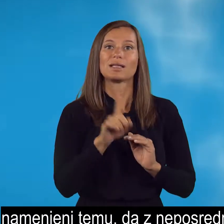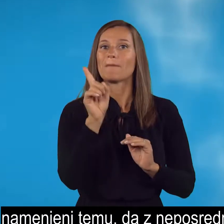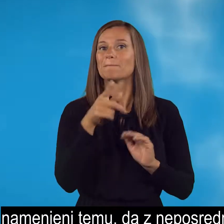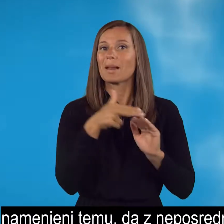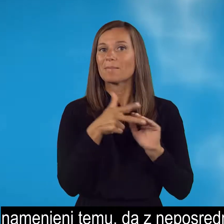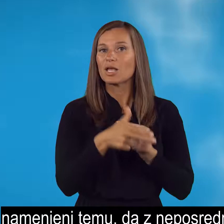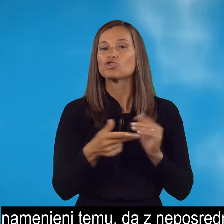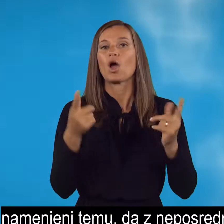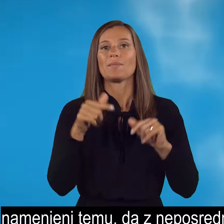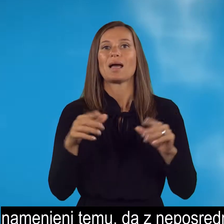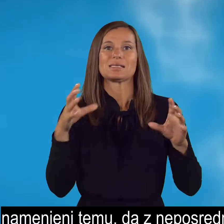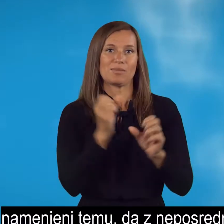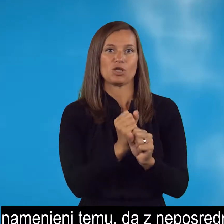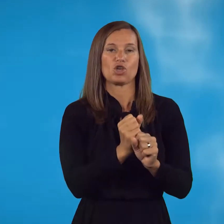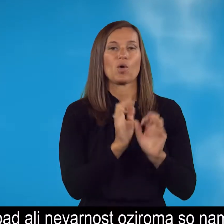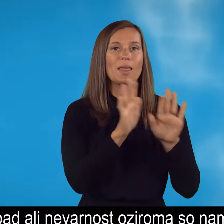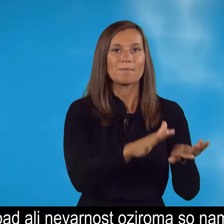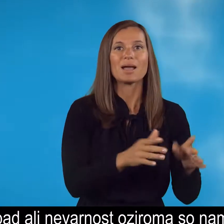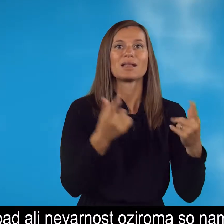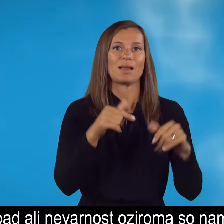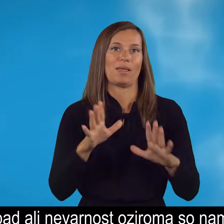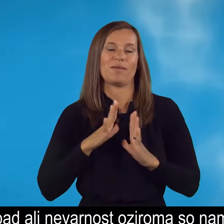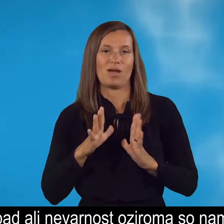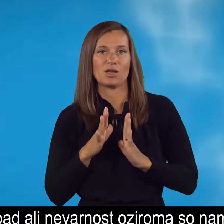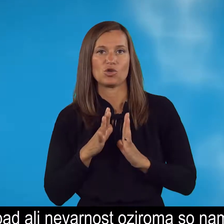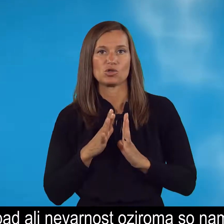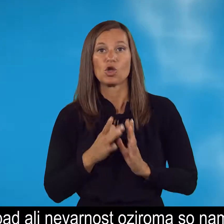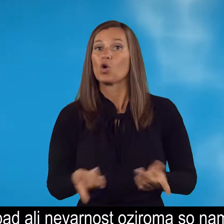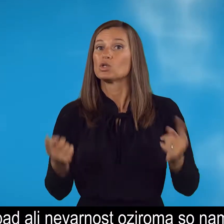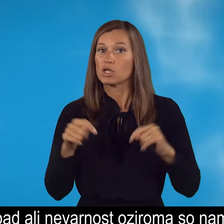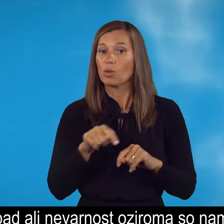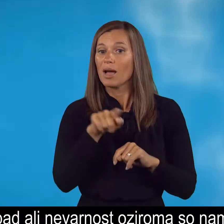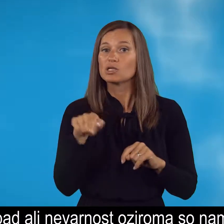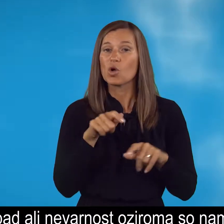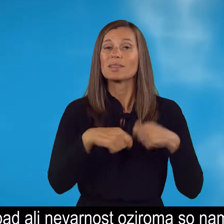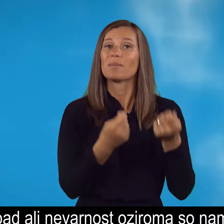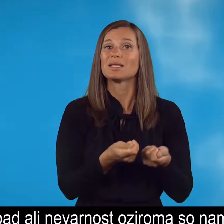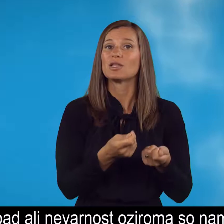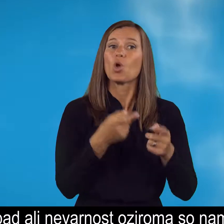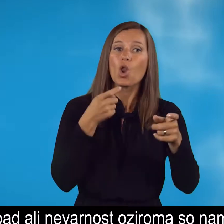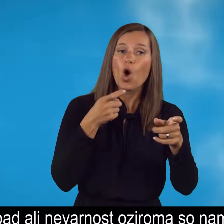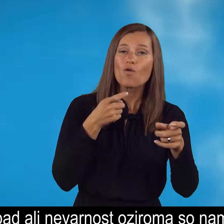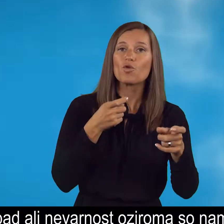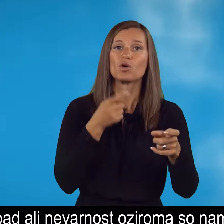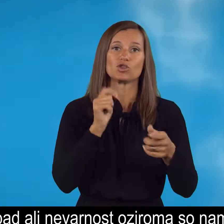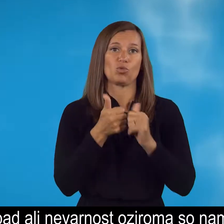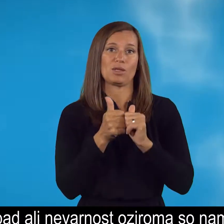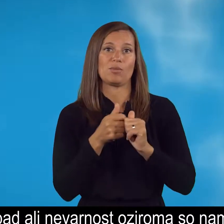preprečijo ali zmanjšajo napad ali nevarnost, oziroma so namenjeni lovu in športnemu streljanju.